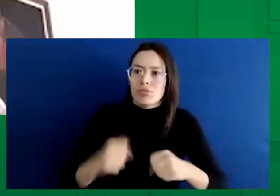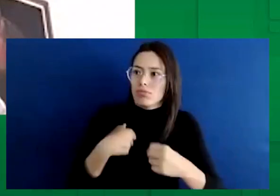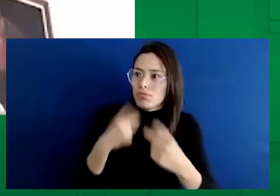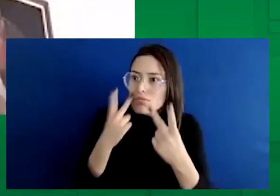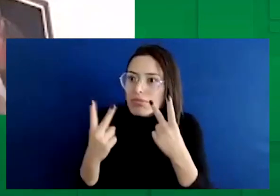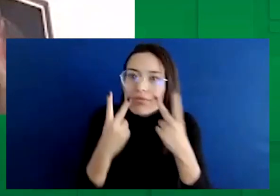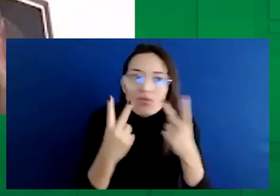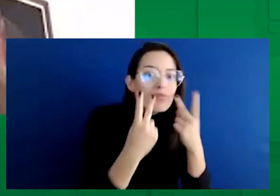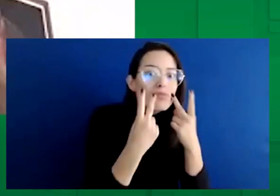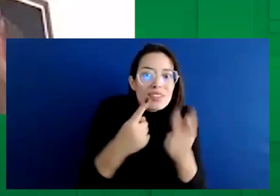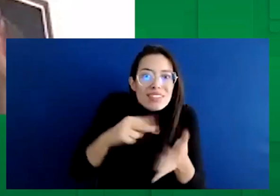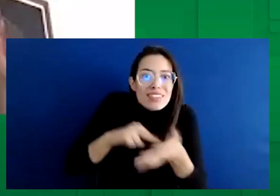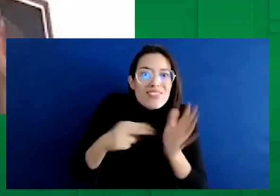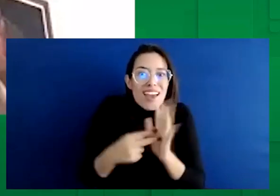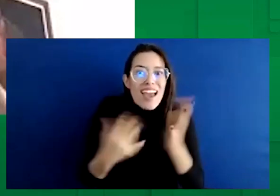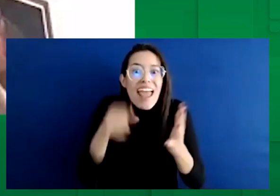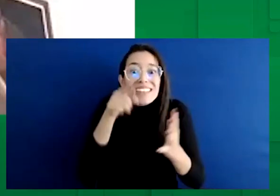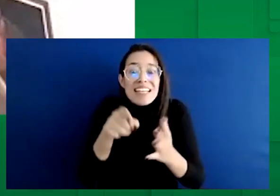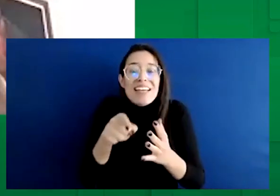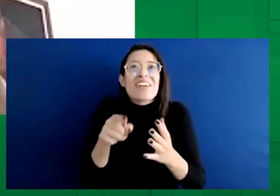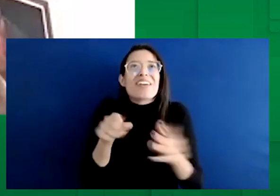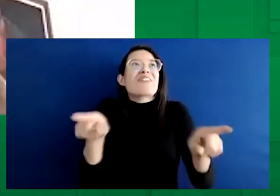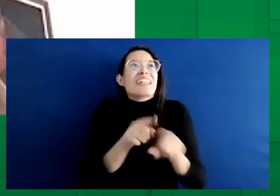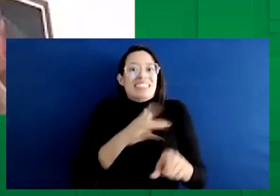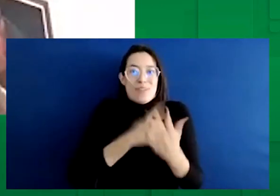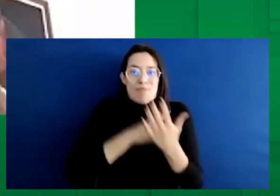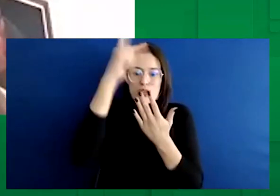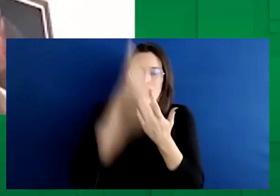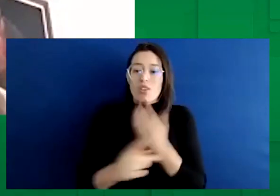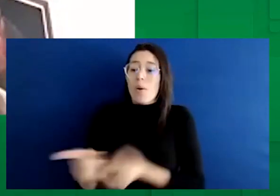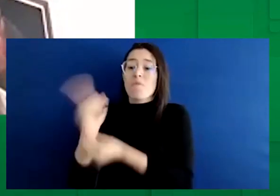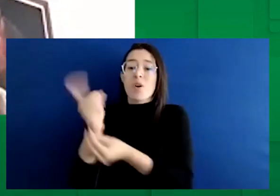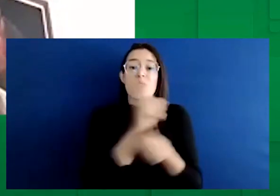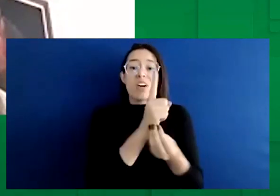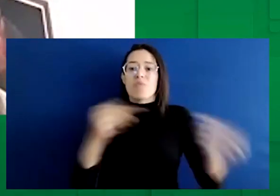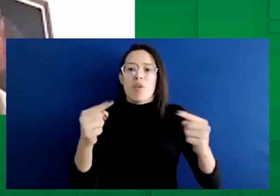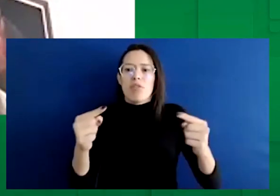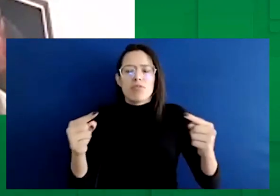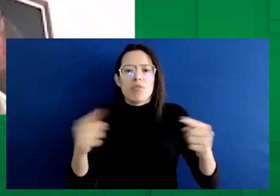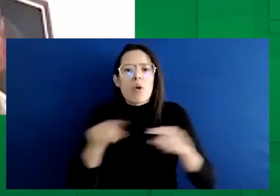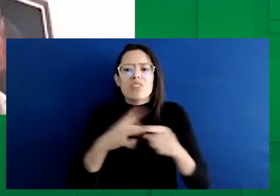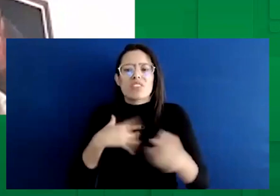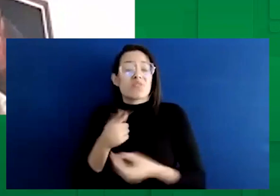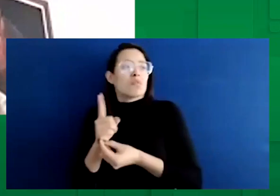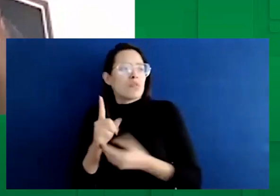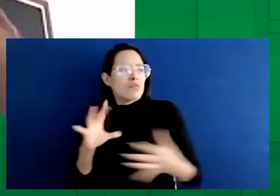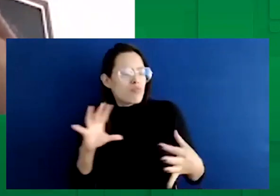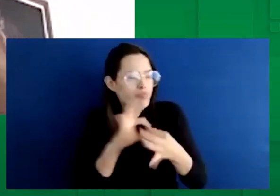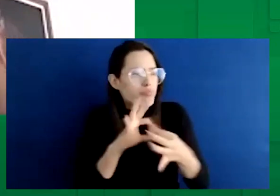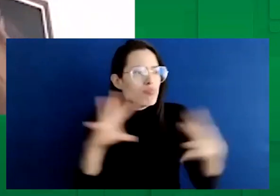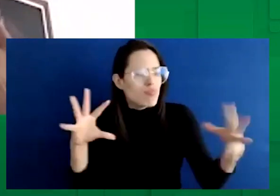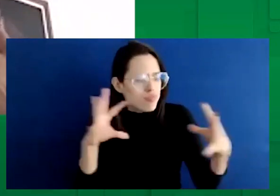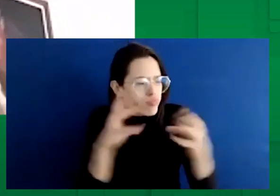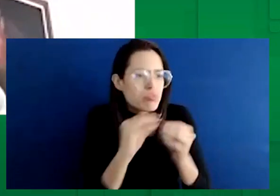ustedes hoy están uniendo con este proyecto al país, políticamente hablando. Ninguno ha tenido objeción al respecto. Ni los de